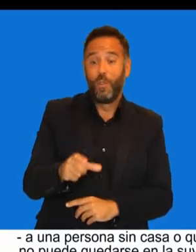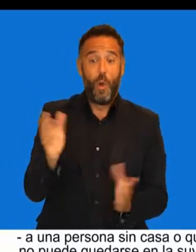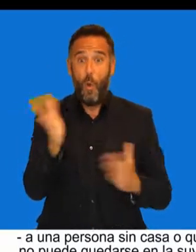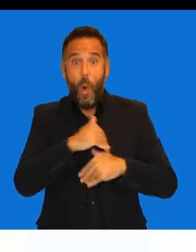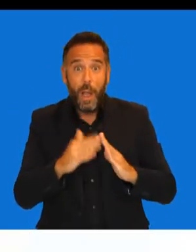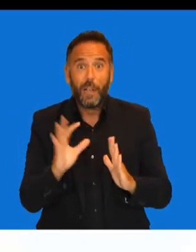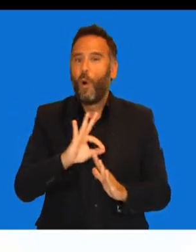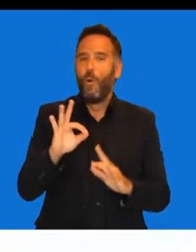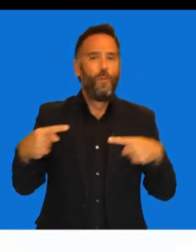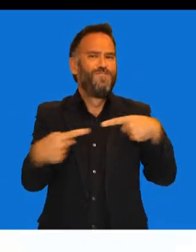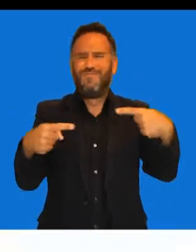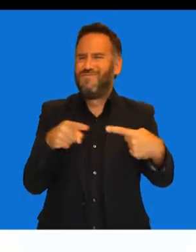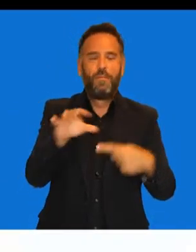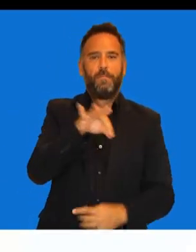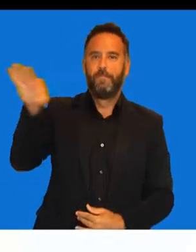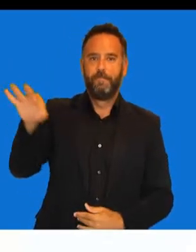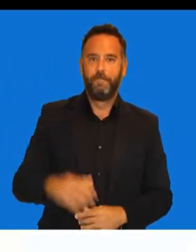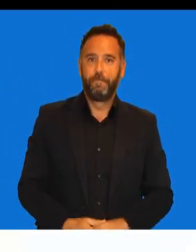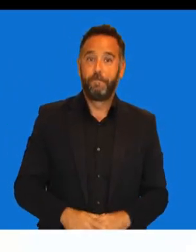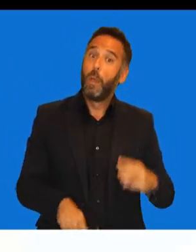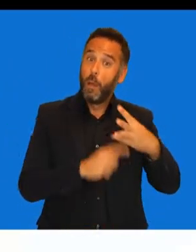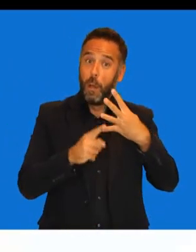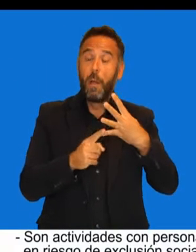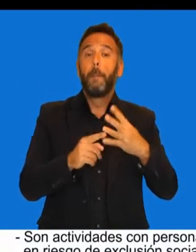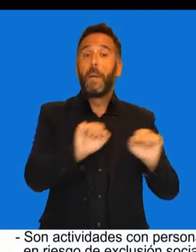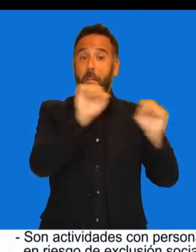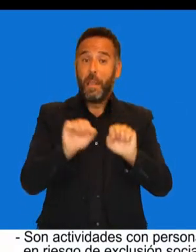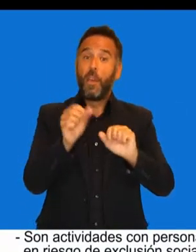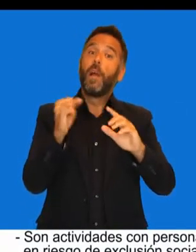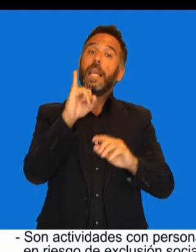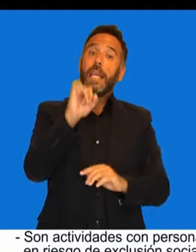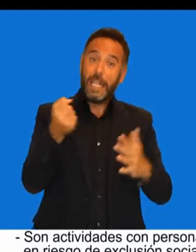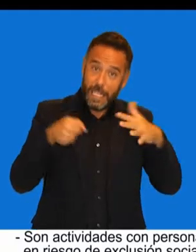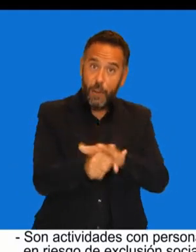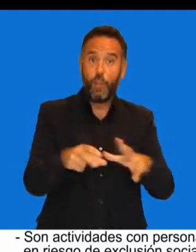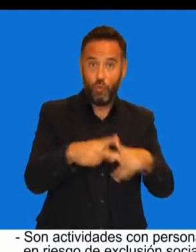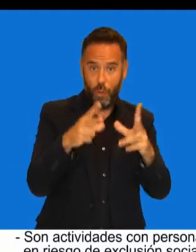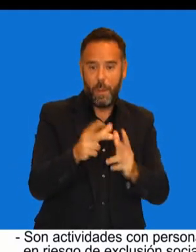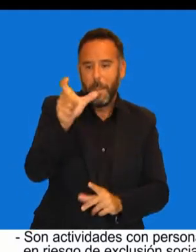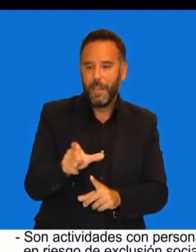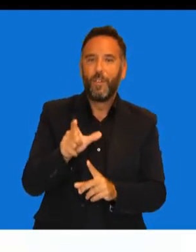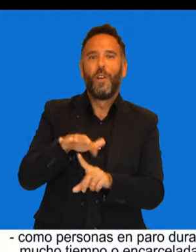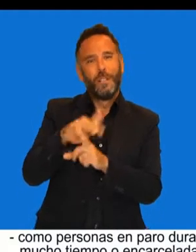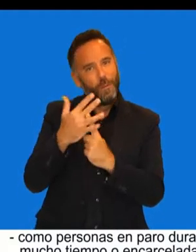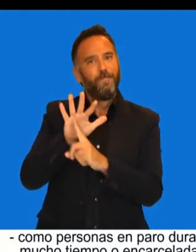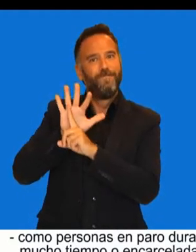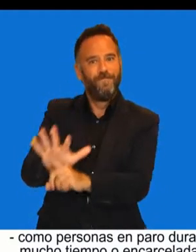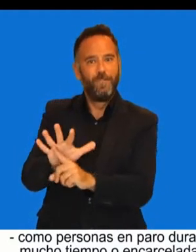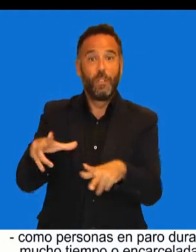suya. Prevención e inserción social. Son actividades con personas en riesgo de exclusión social, como personas en paro